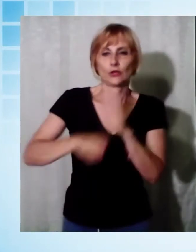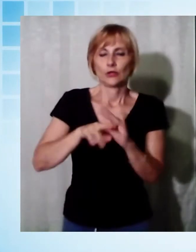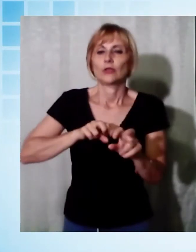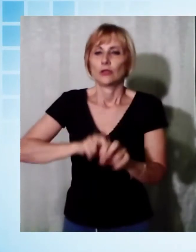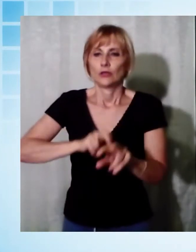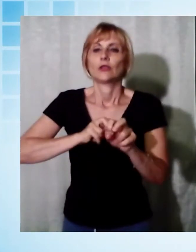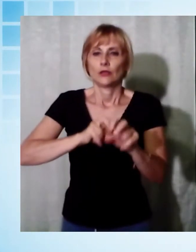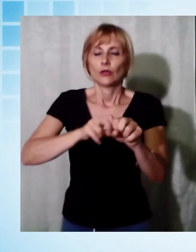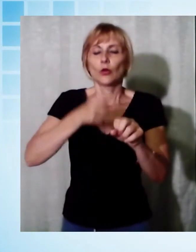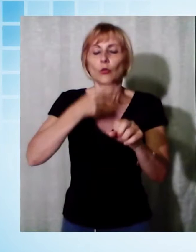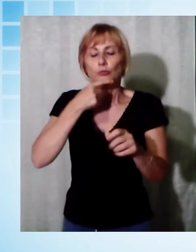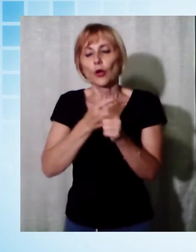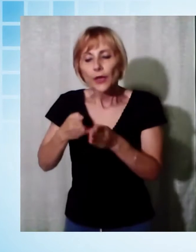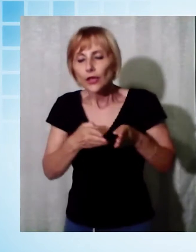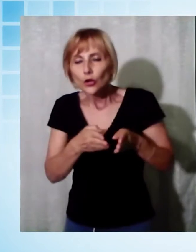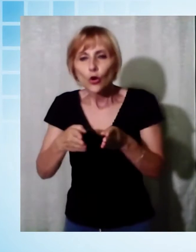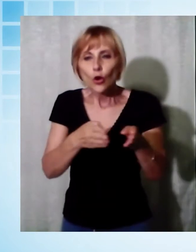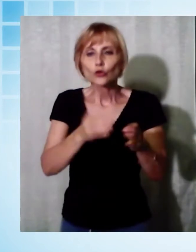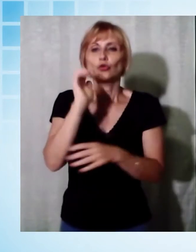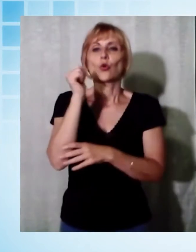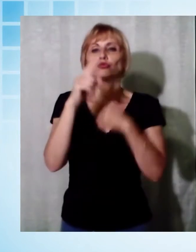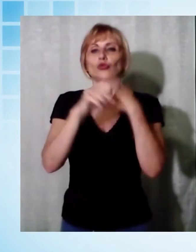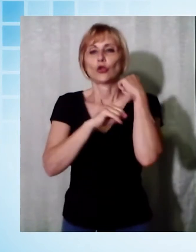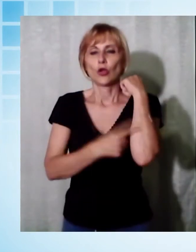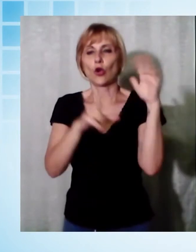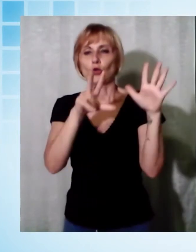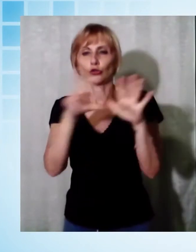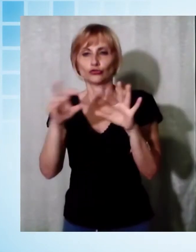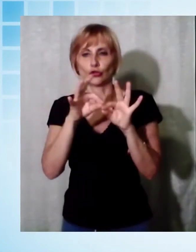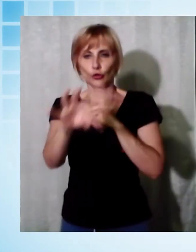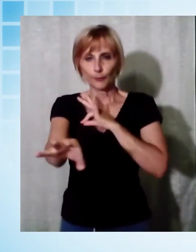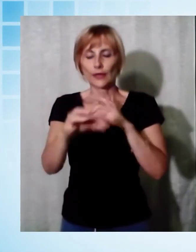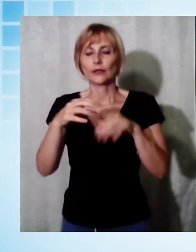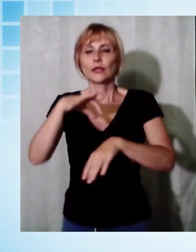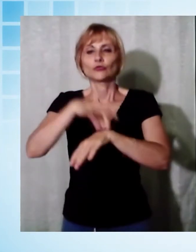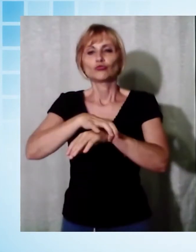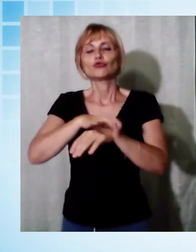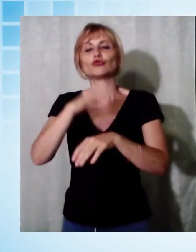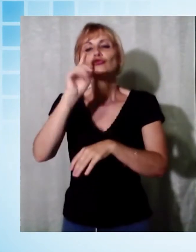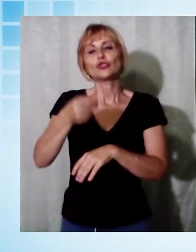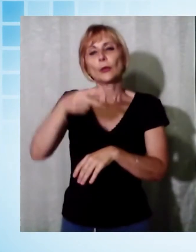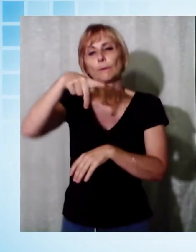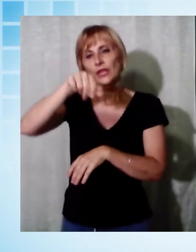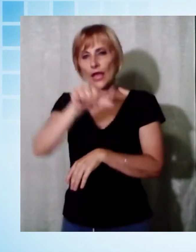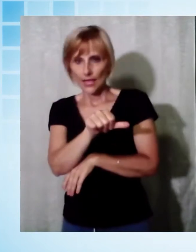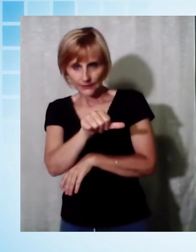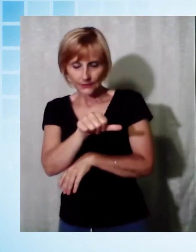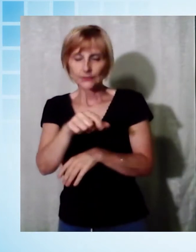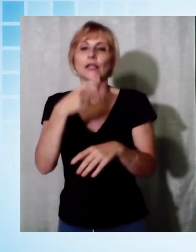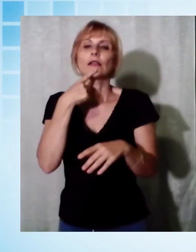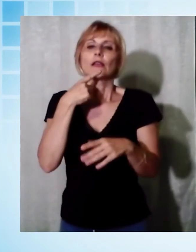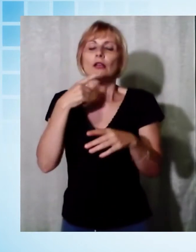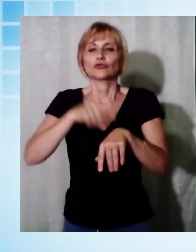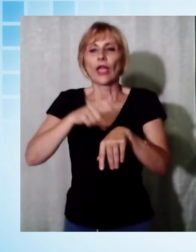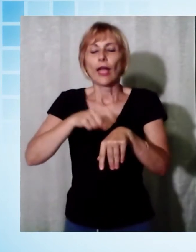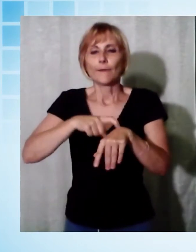percorso, 11 chilometri e 800 metri, dotati di un GPS con i dati conclusivi che saranno inviati agli organizzatori in modo tale da stilare la classifica.